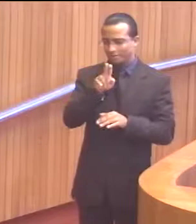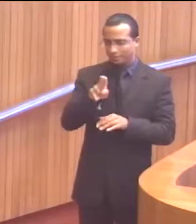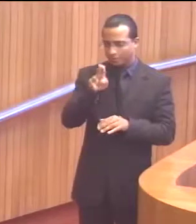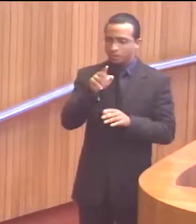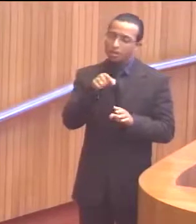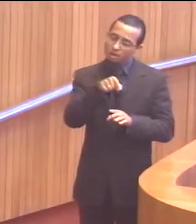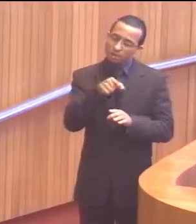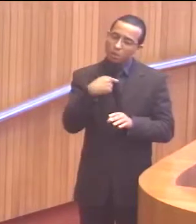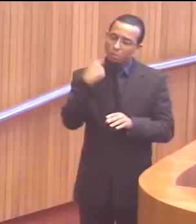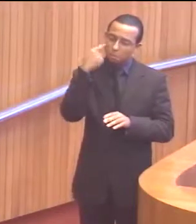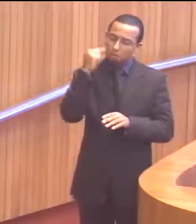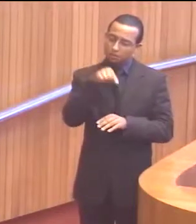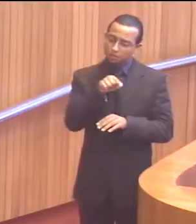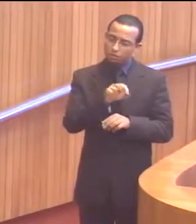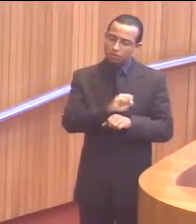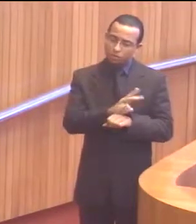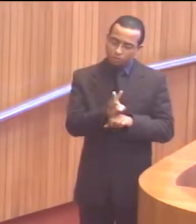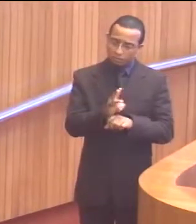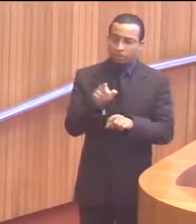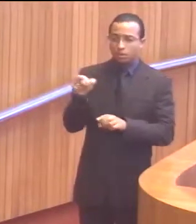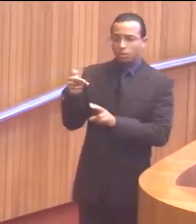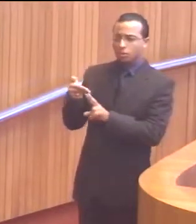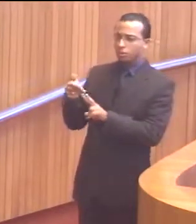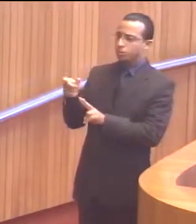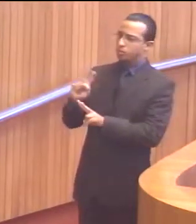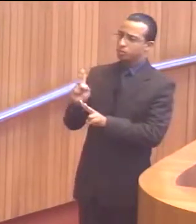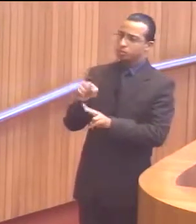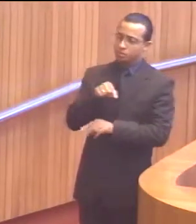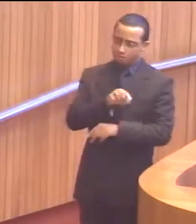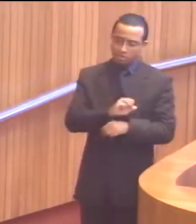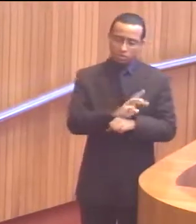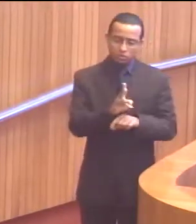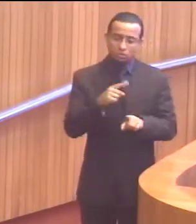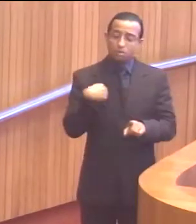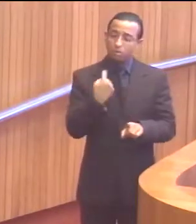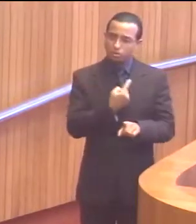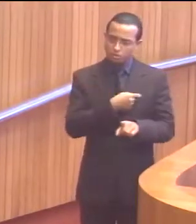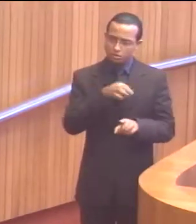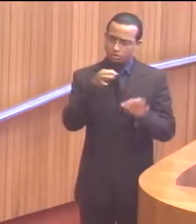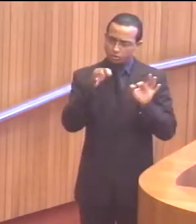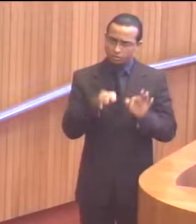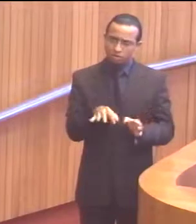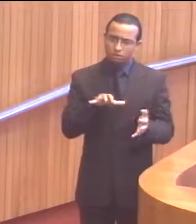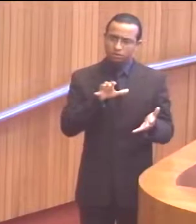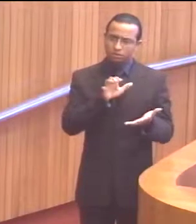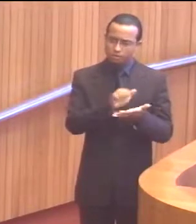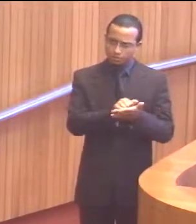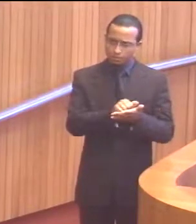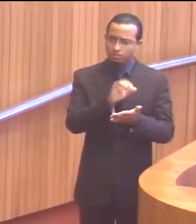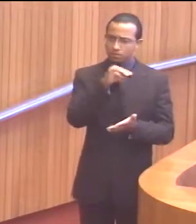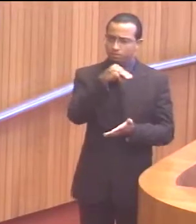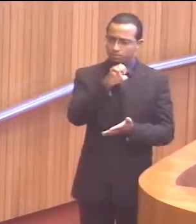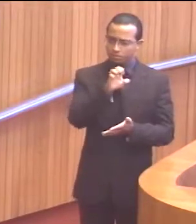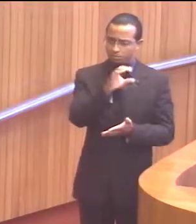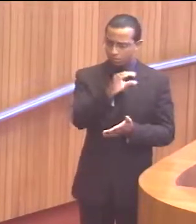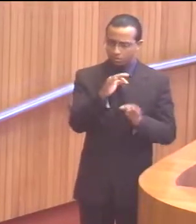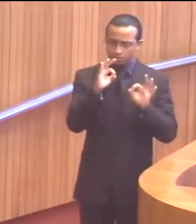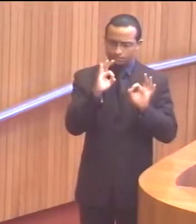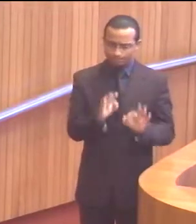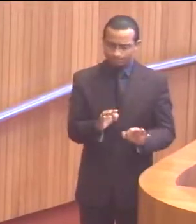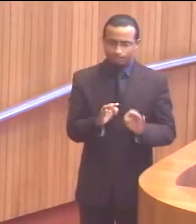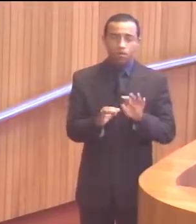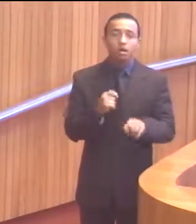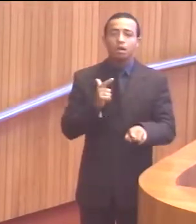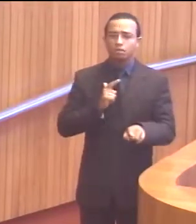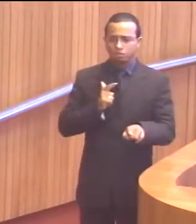a Univima. Não a Univima. A UEMA é a nossa universidade credenciada e que tem tudo para